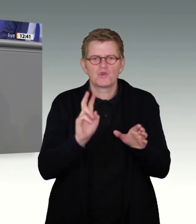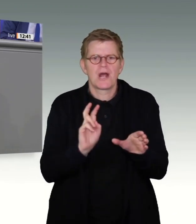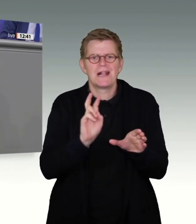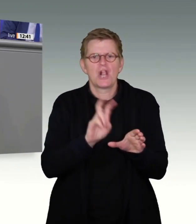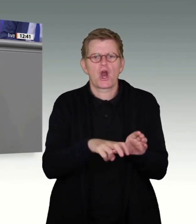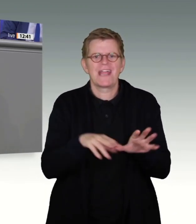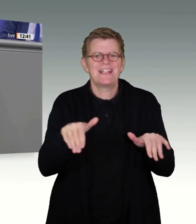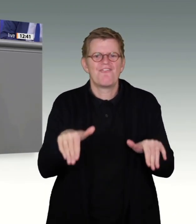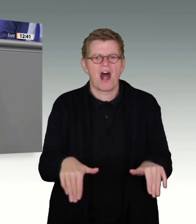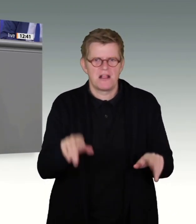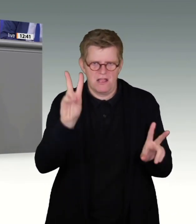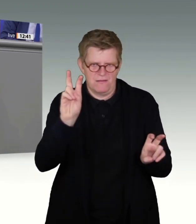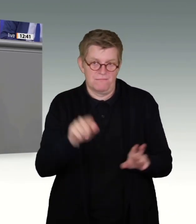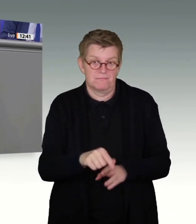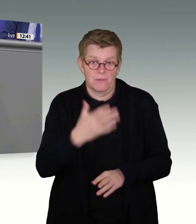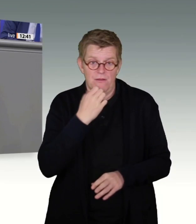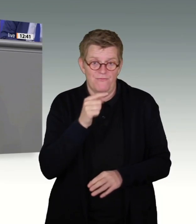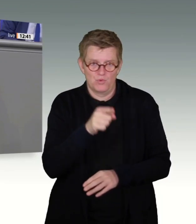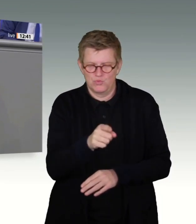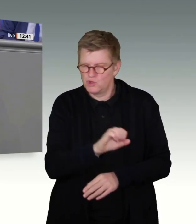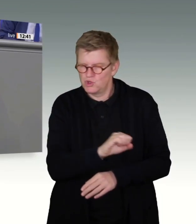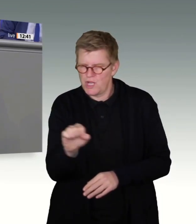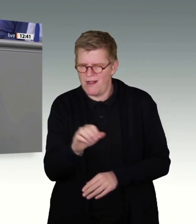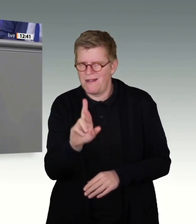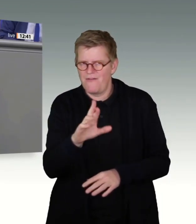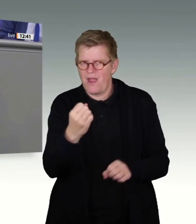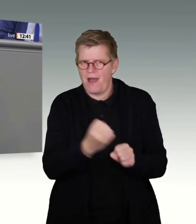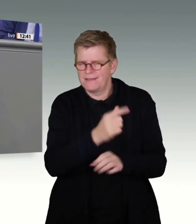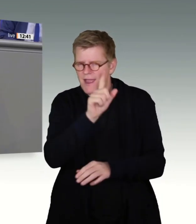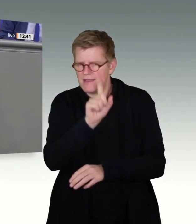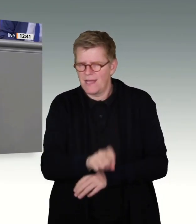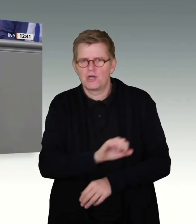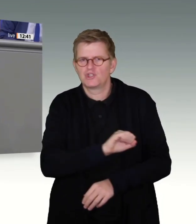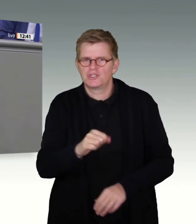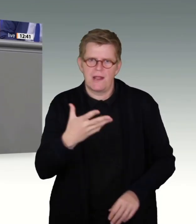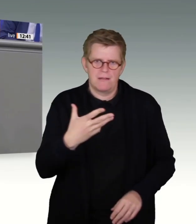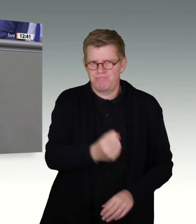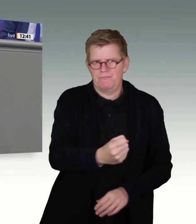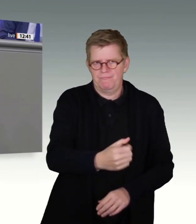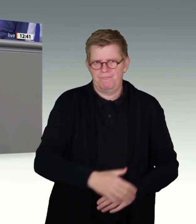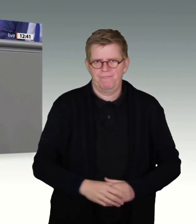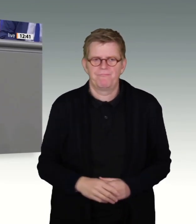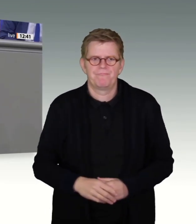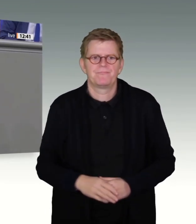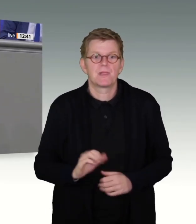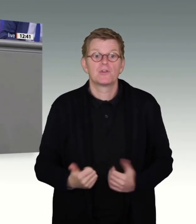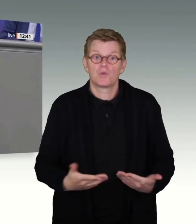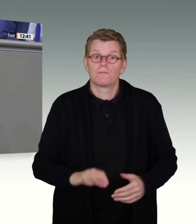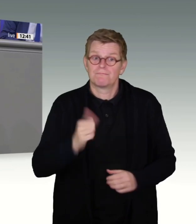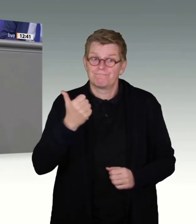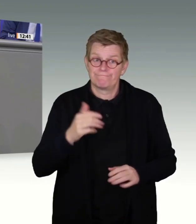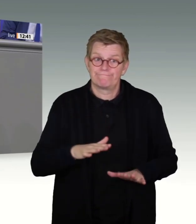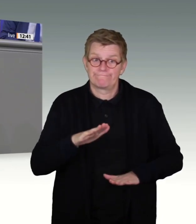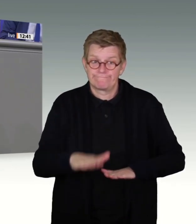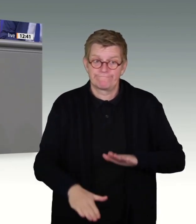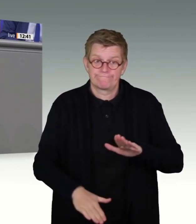schaffen, um Täterinnen und Täter zu identifizieren. Dies sind erste wichtige Schritte bei